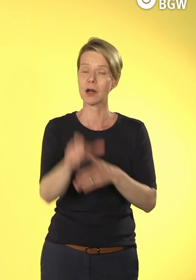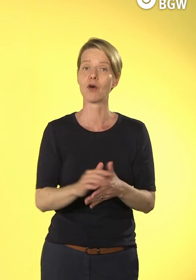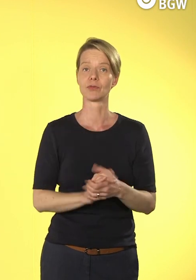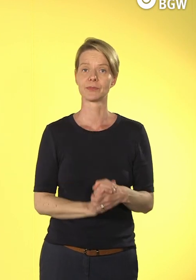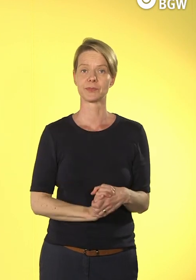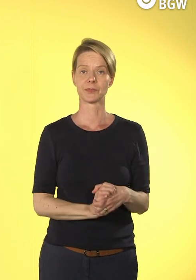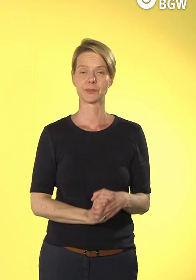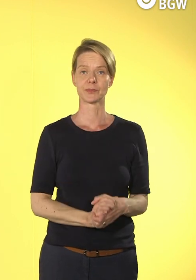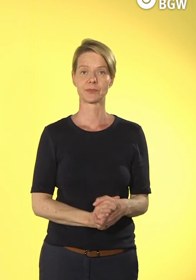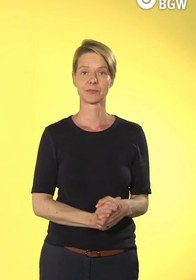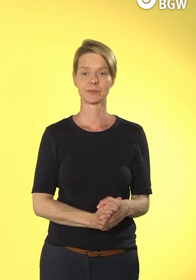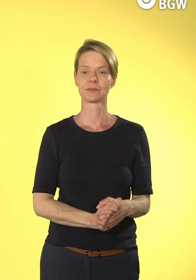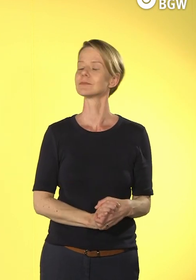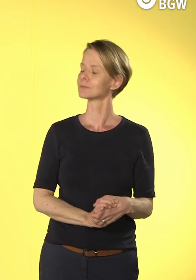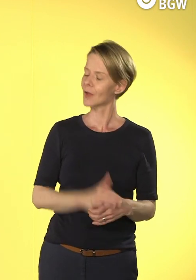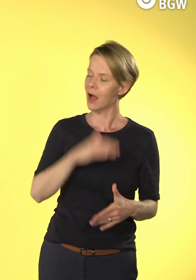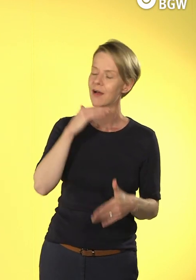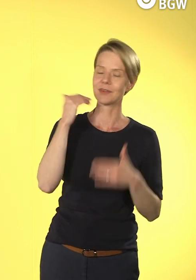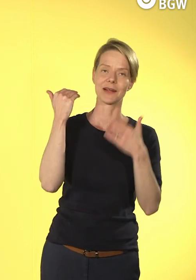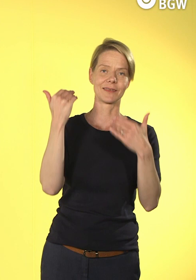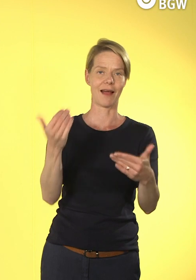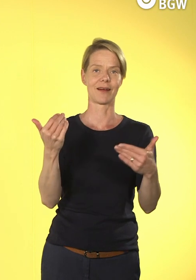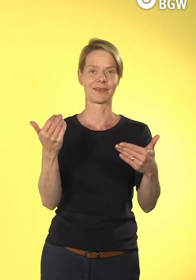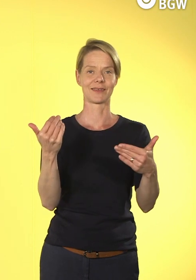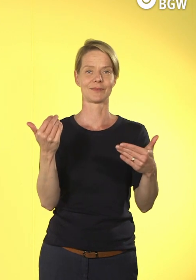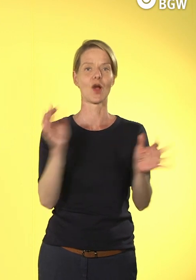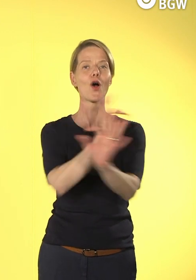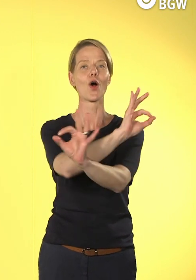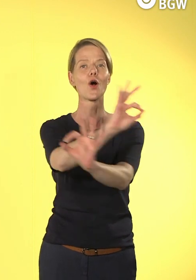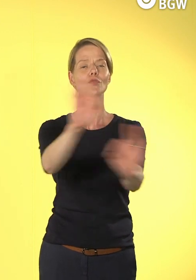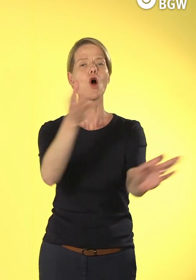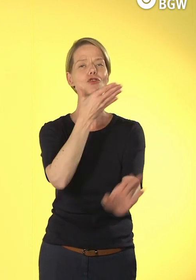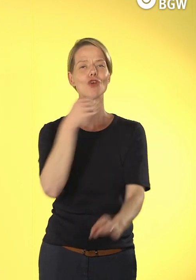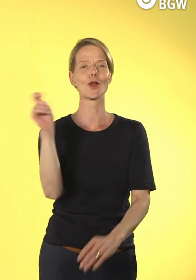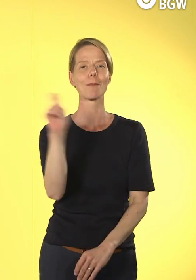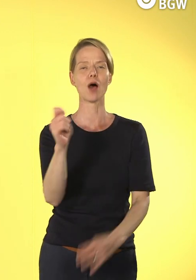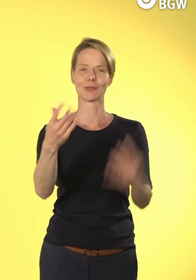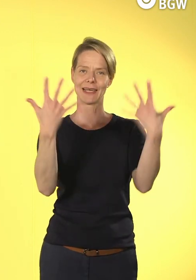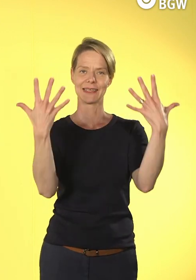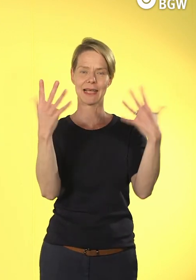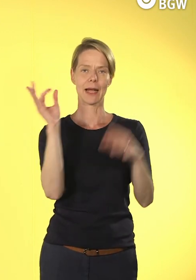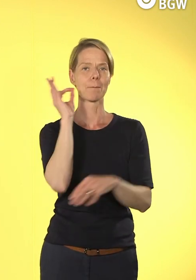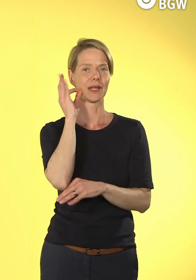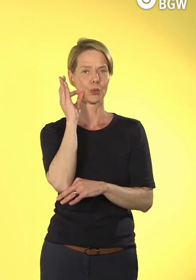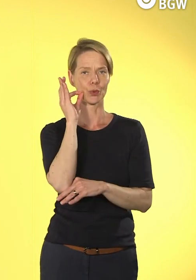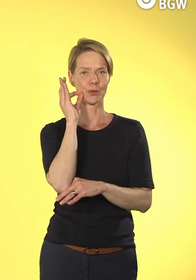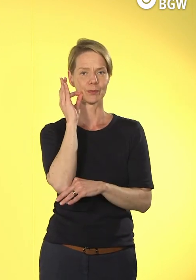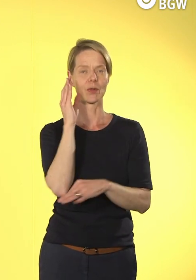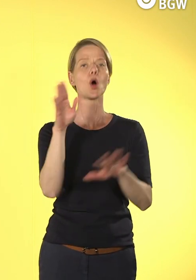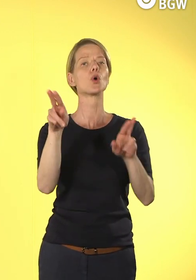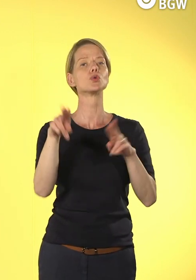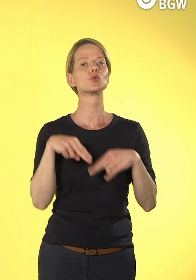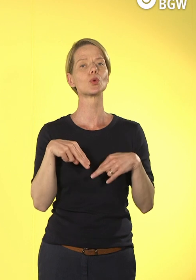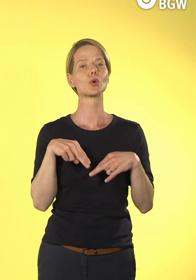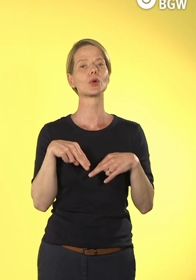Ja, da danke ich erstmal, wünsche uns allen eine schöne zehnminütige Pause. Wir sehen uns dann wieder um 15.10 Uhr und ich bin